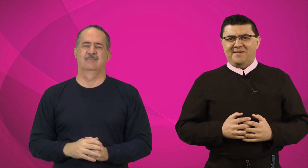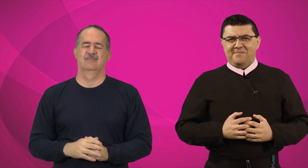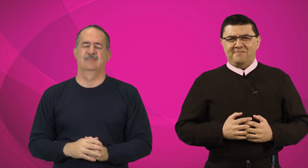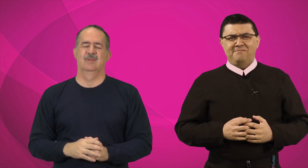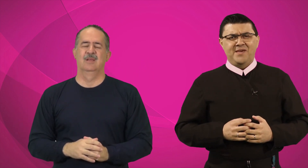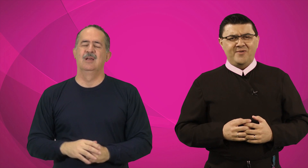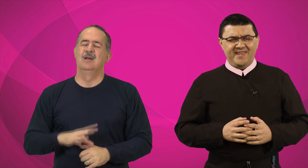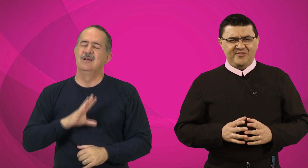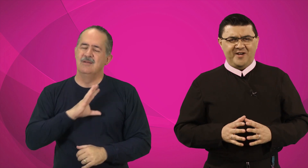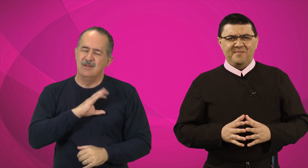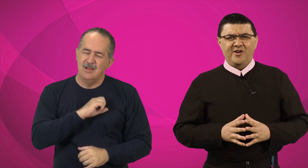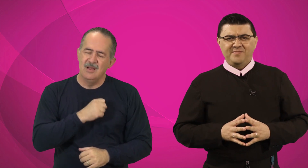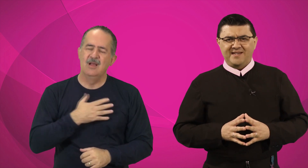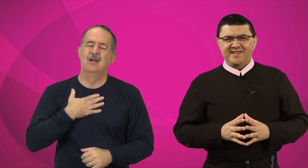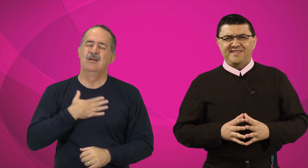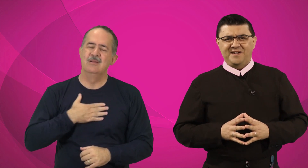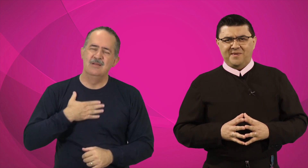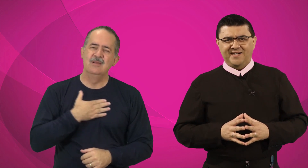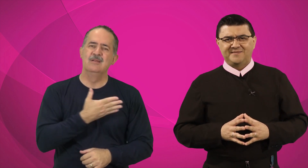Meu querido irmão, minha querida irmã,